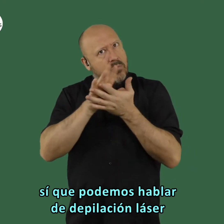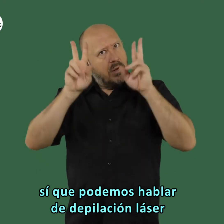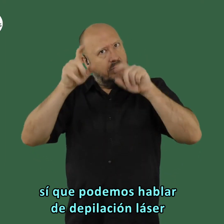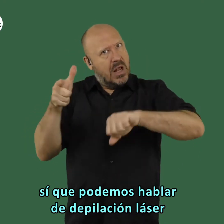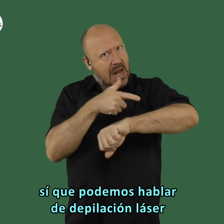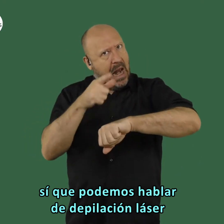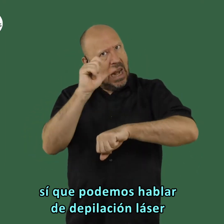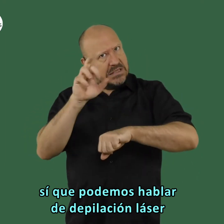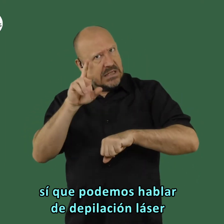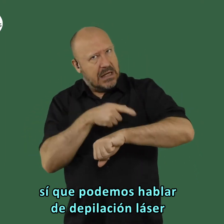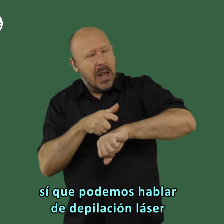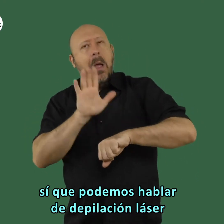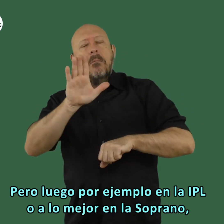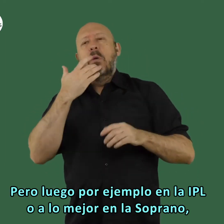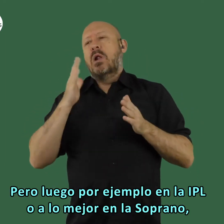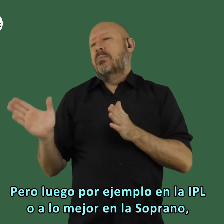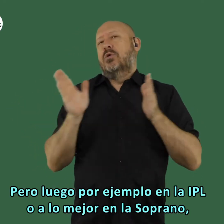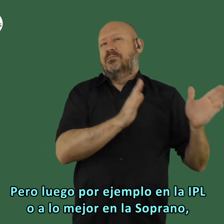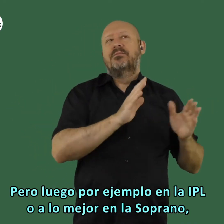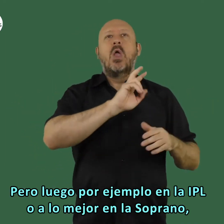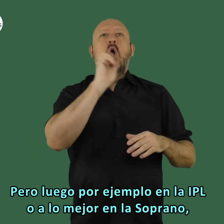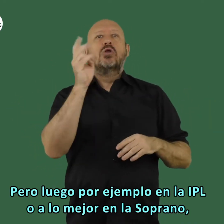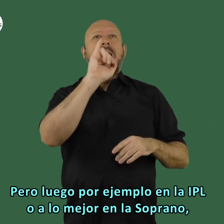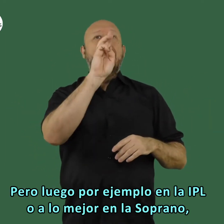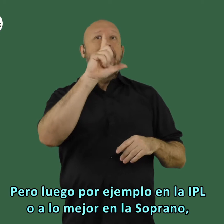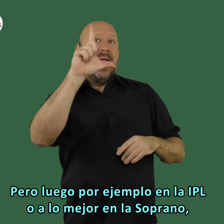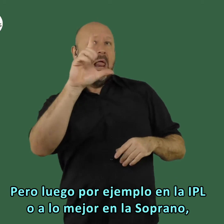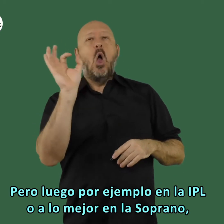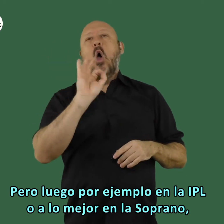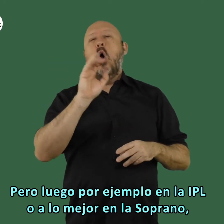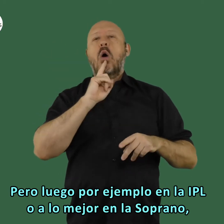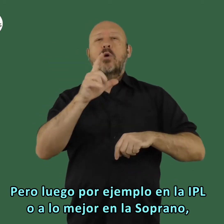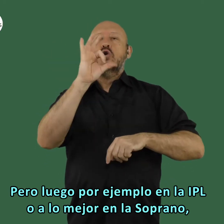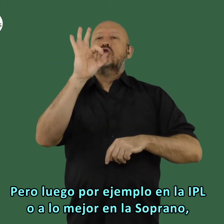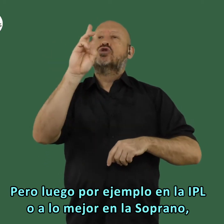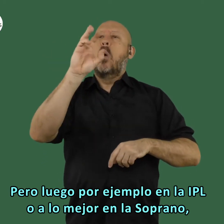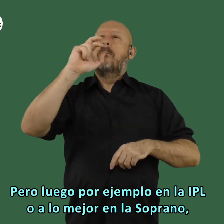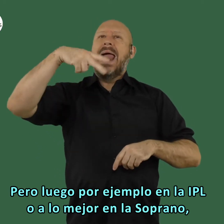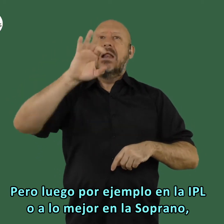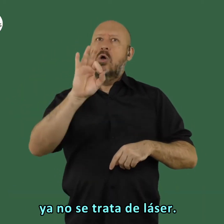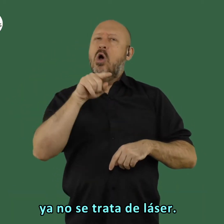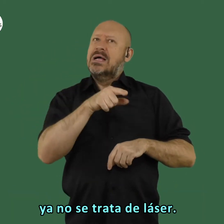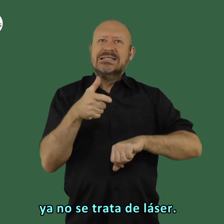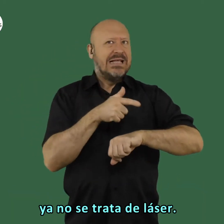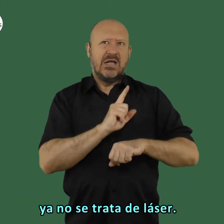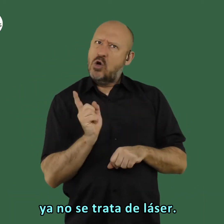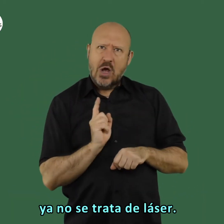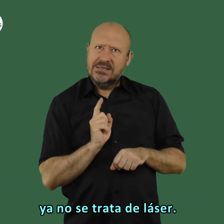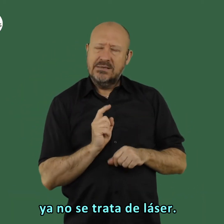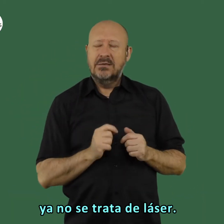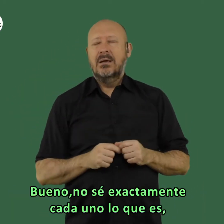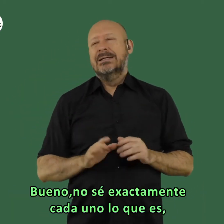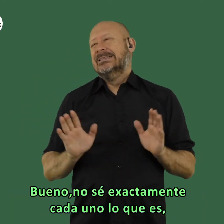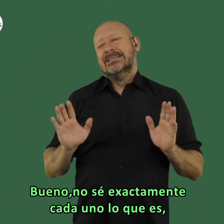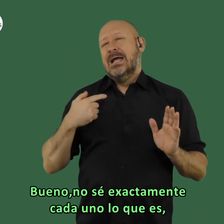podemos hablar de depilación láser pero luego por ejemplo en la y pl oa lo mejor en la soprano ya no se trata